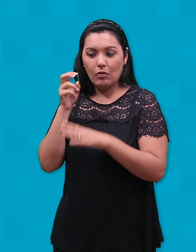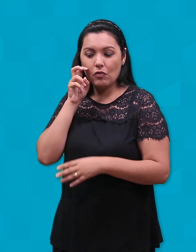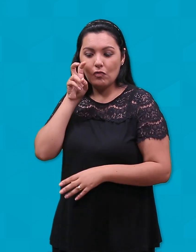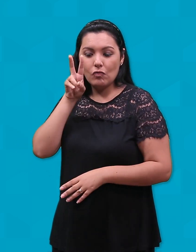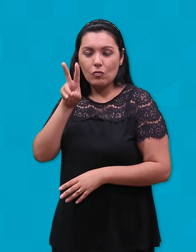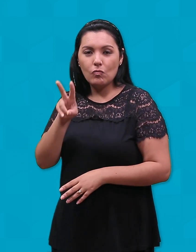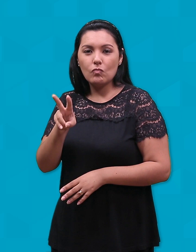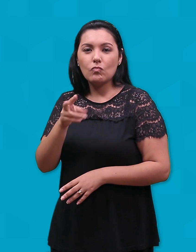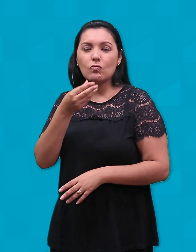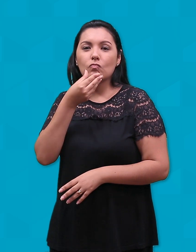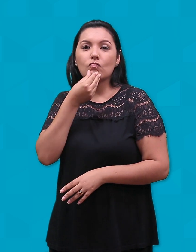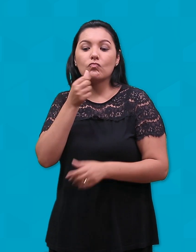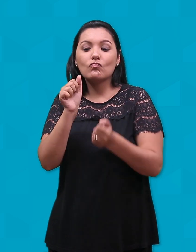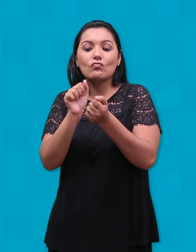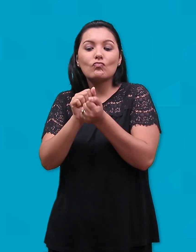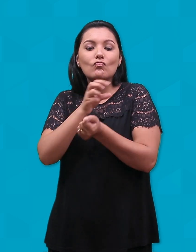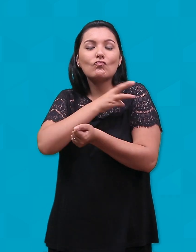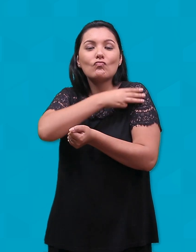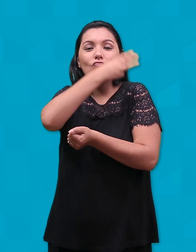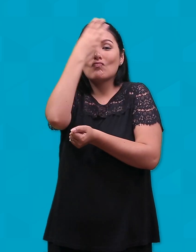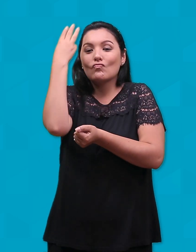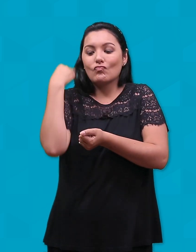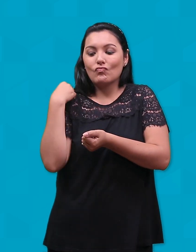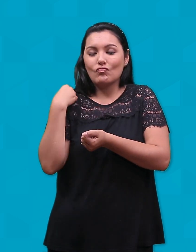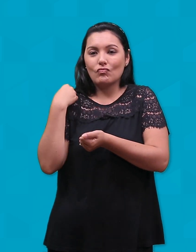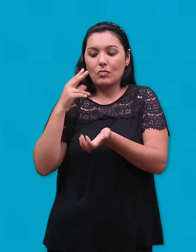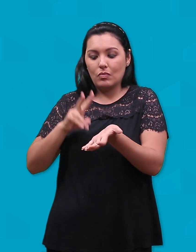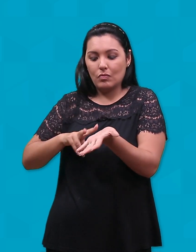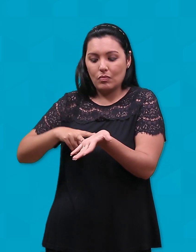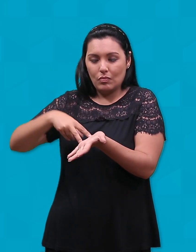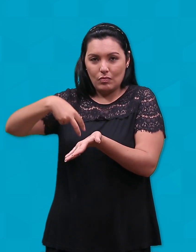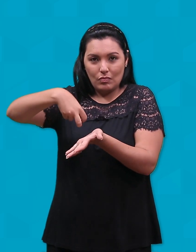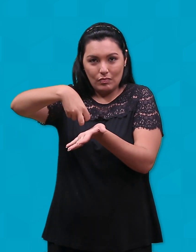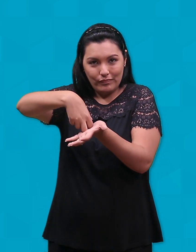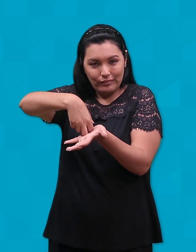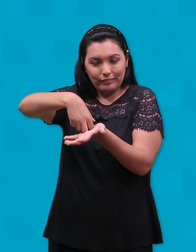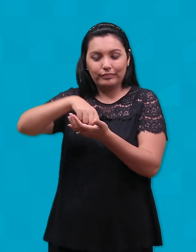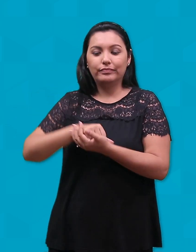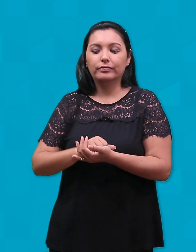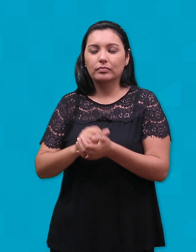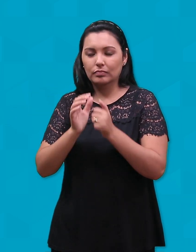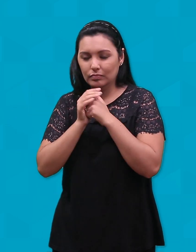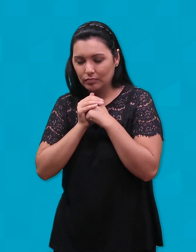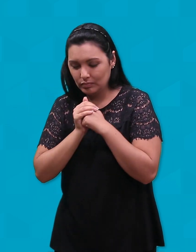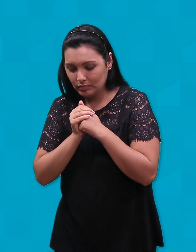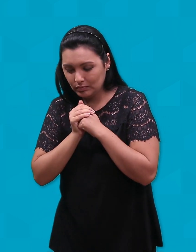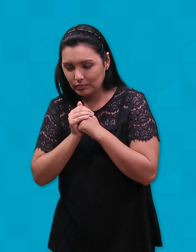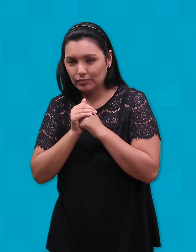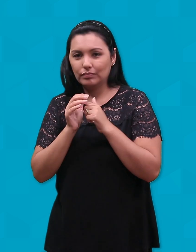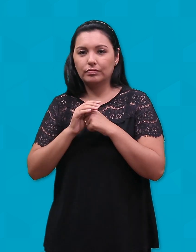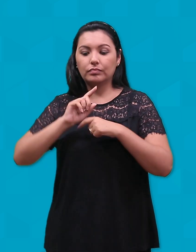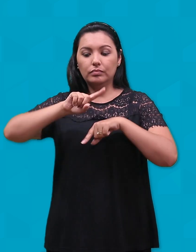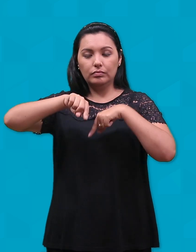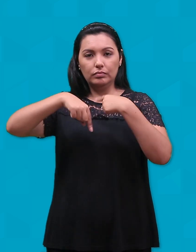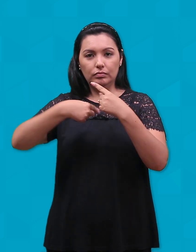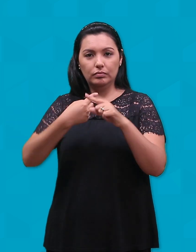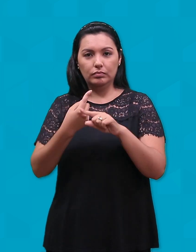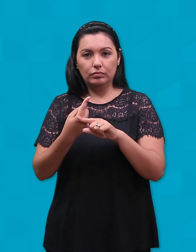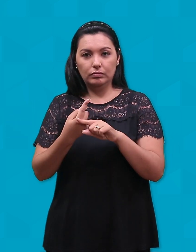menino com Maria, sua mãe. Ajoelharam-se diante dele e o adoraram. Depois abriram seus